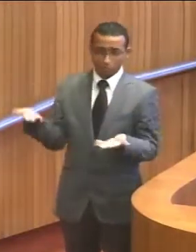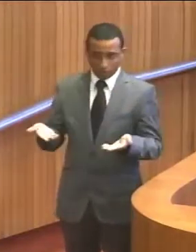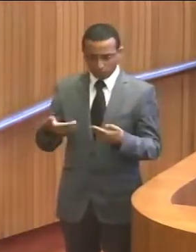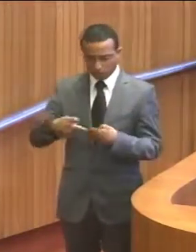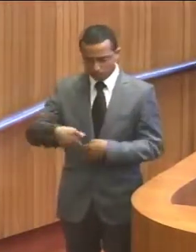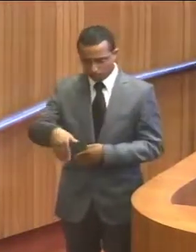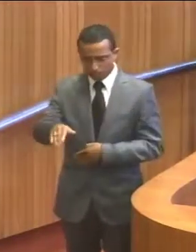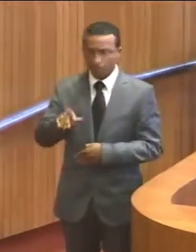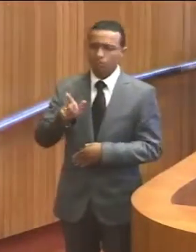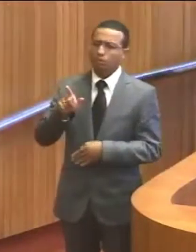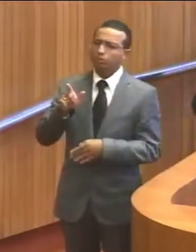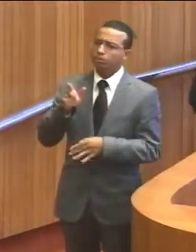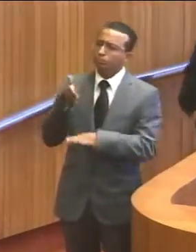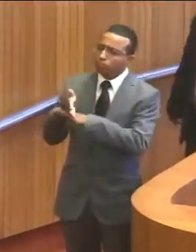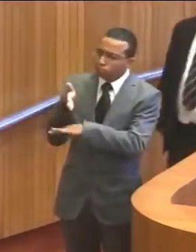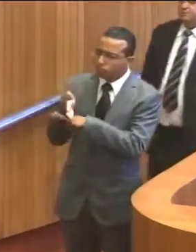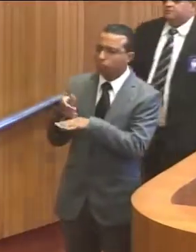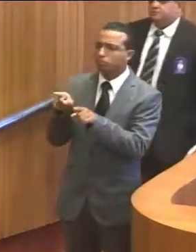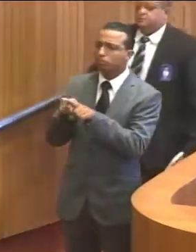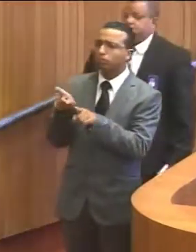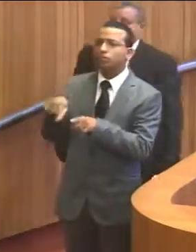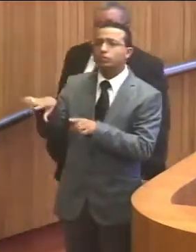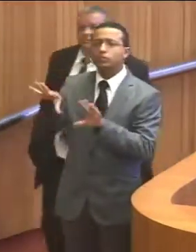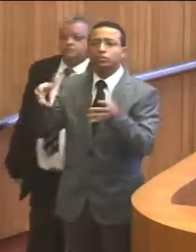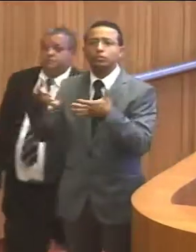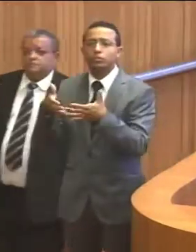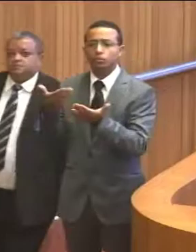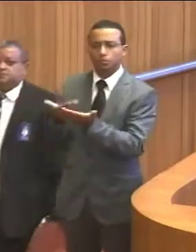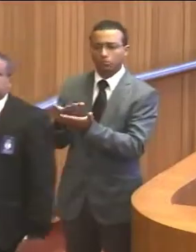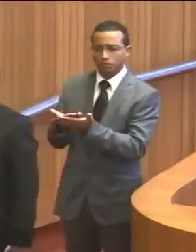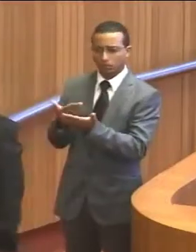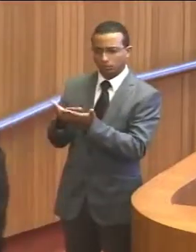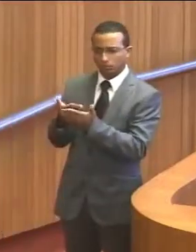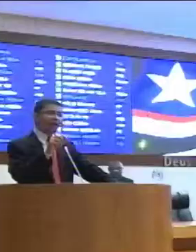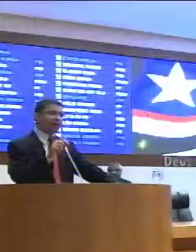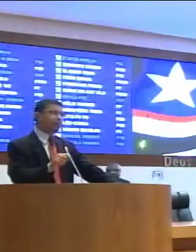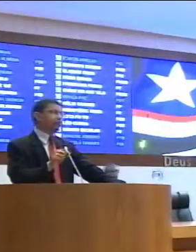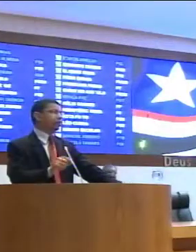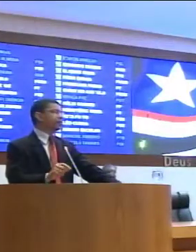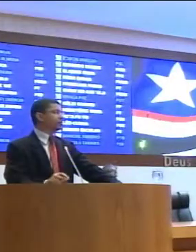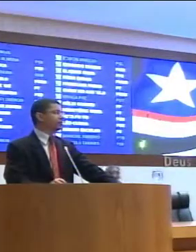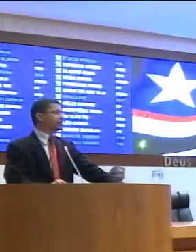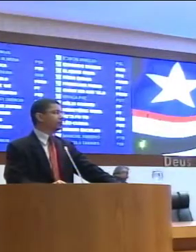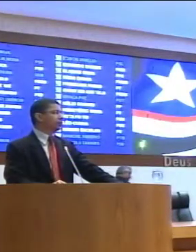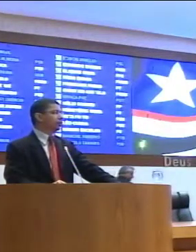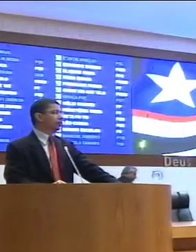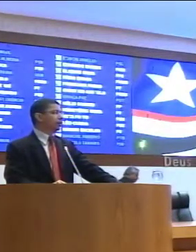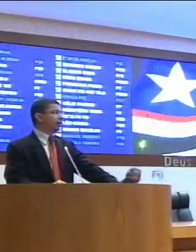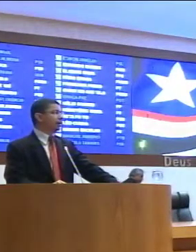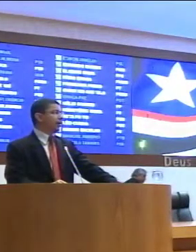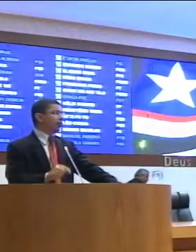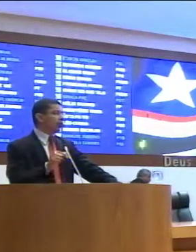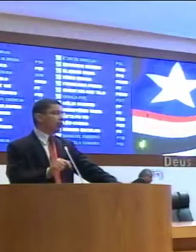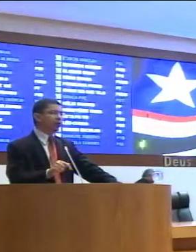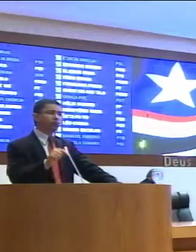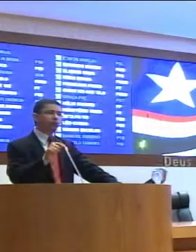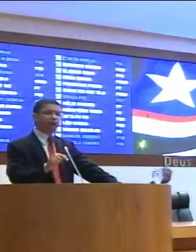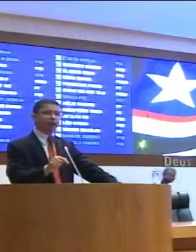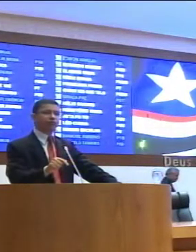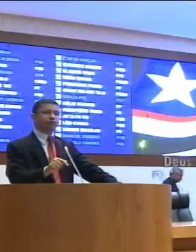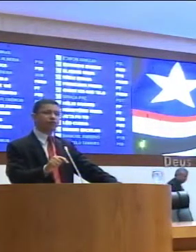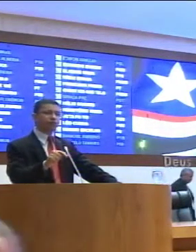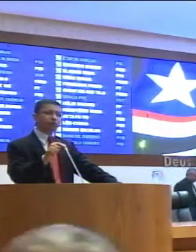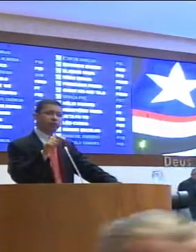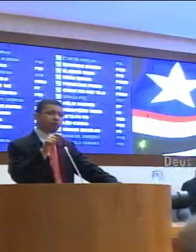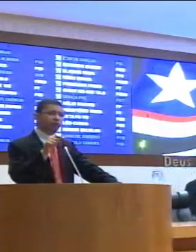participando e ouvindo a comunidade universitária de Bacabal sobre essa situação da obra